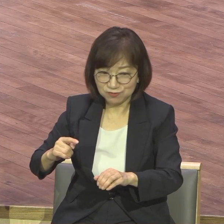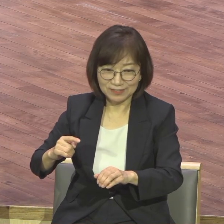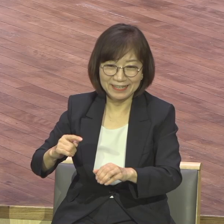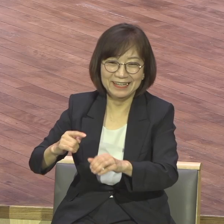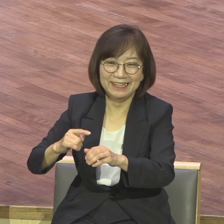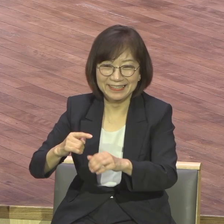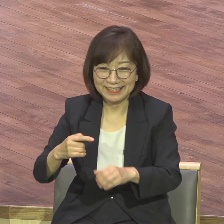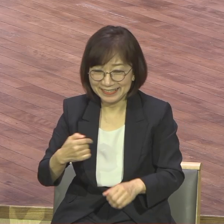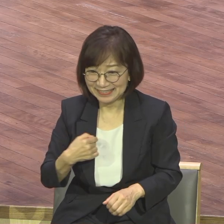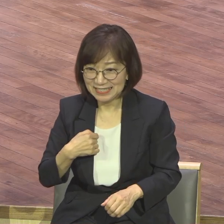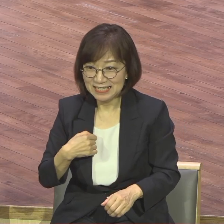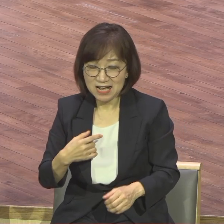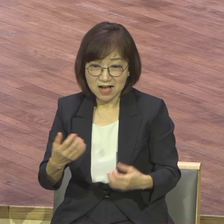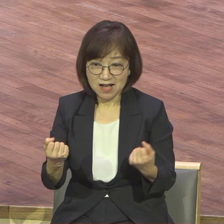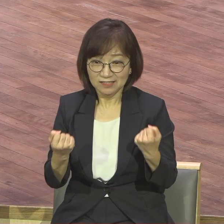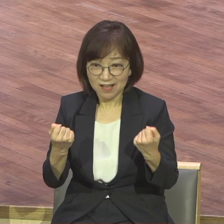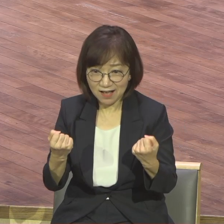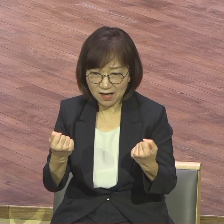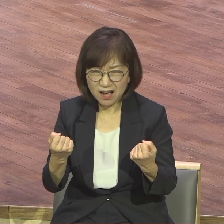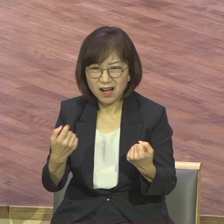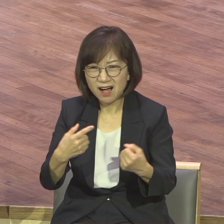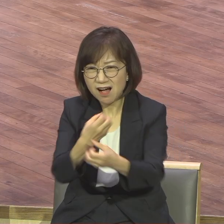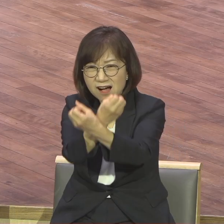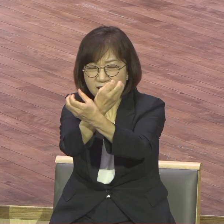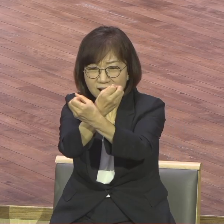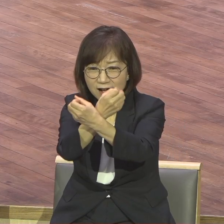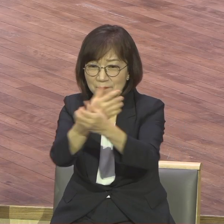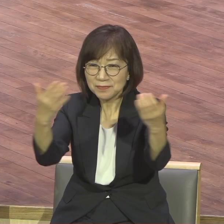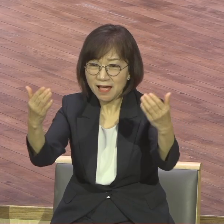차가 가야 되는데 신호밖에 있는데 핸드폰한테 안 가